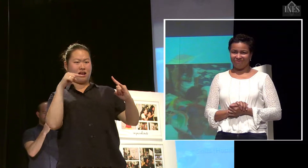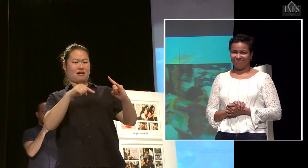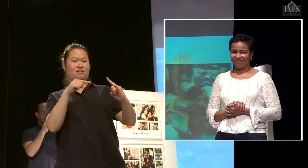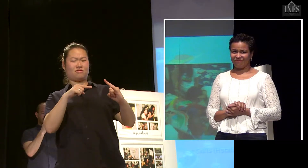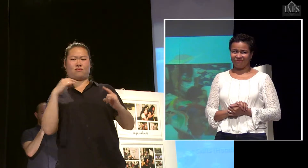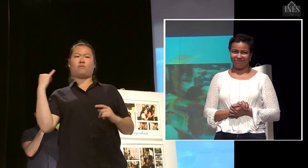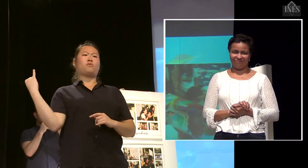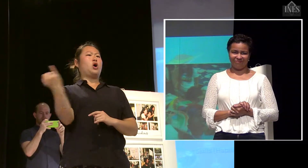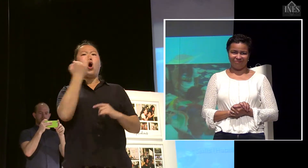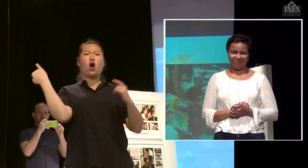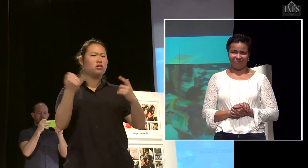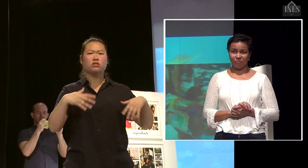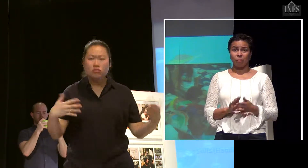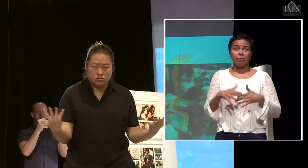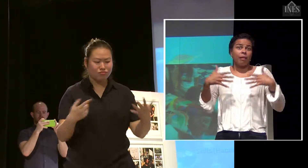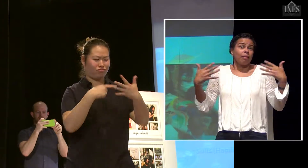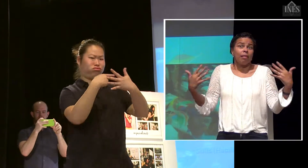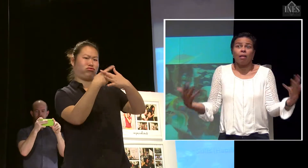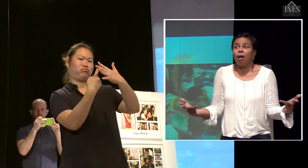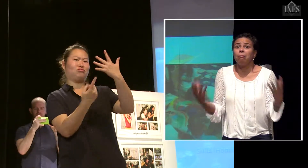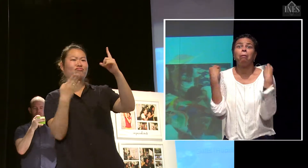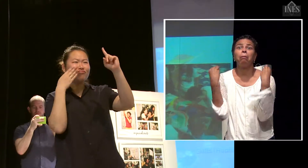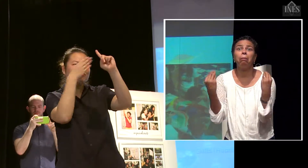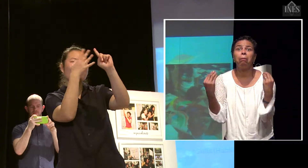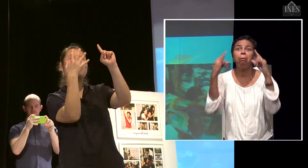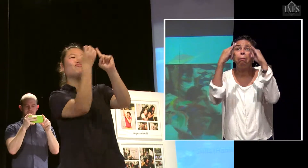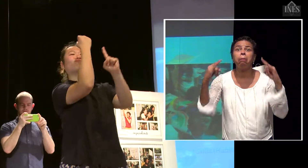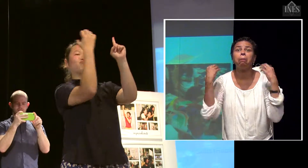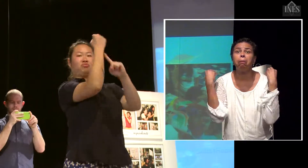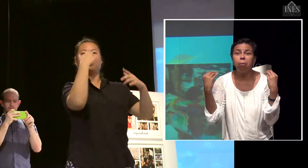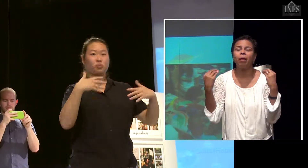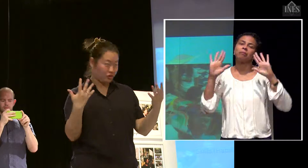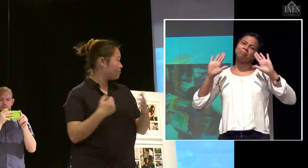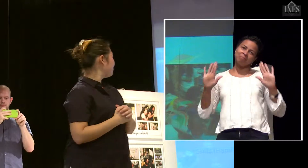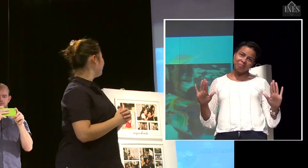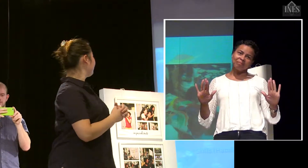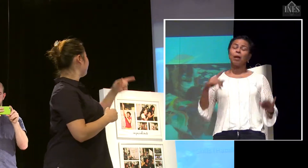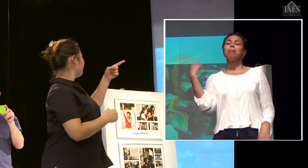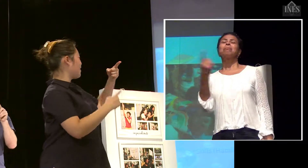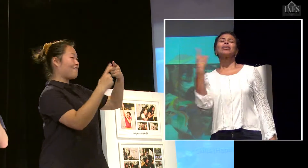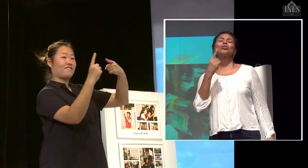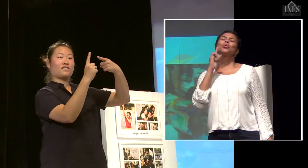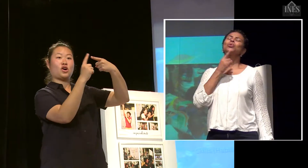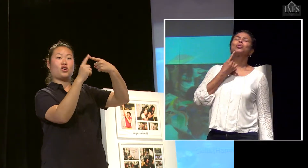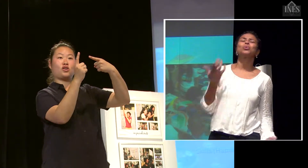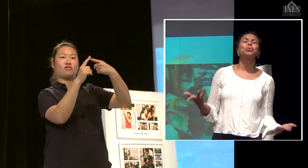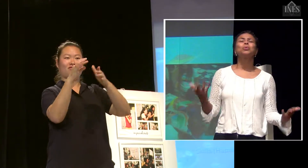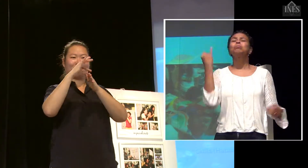E aí vocês falam, poxa, acampamento para quê? Esse acampamento, para a gente, ele é muito importante, ele gera muitos ganhos para os grupos